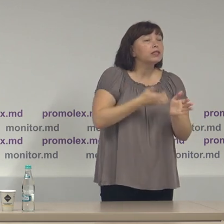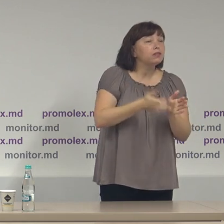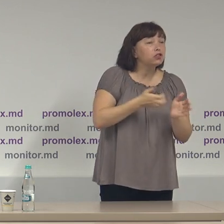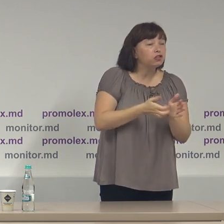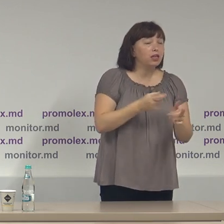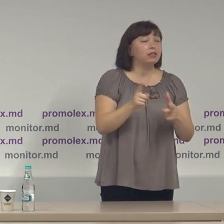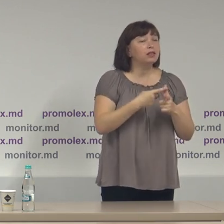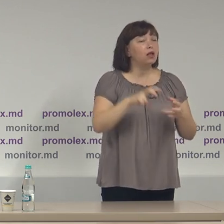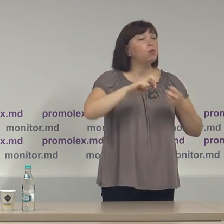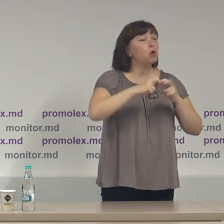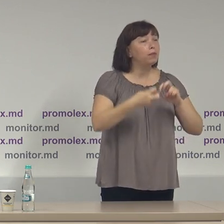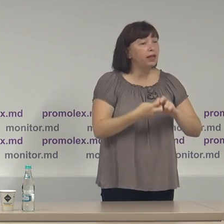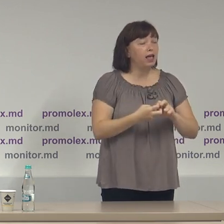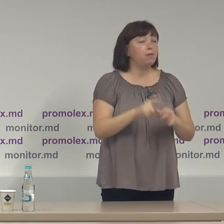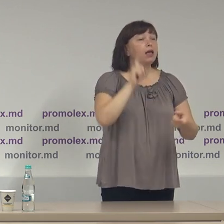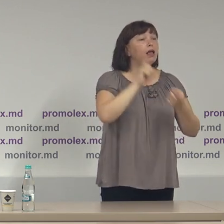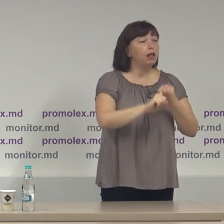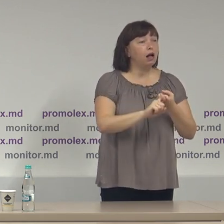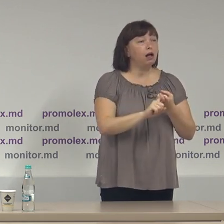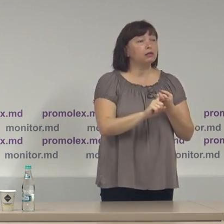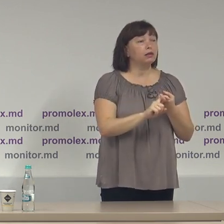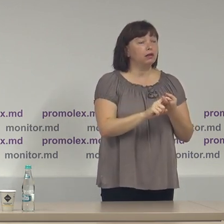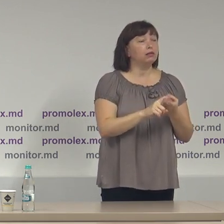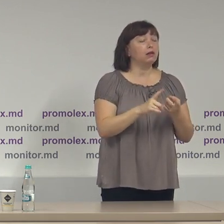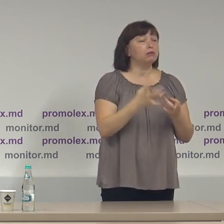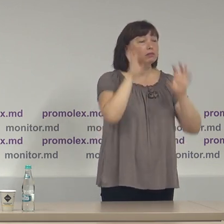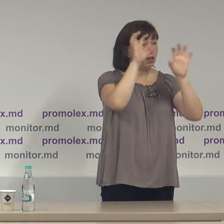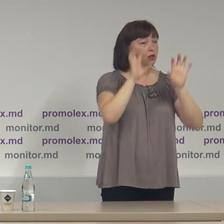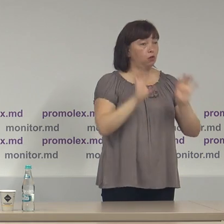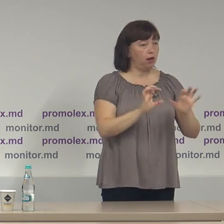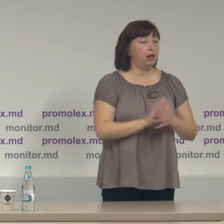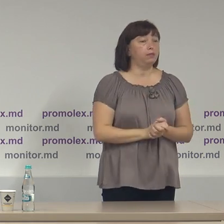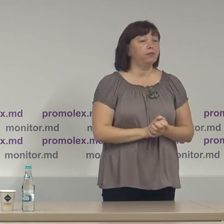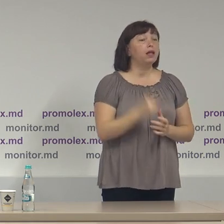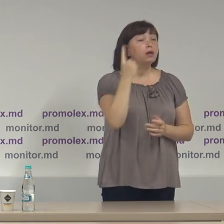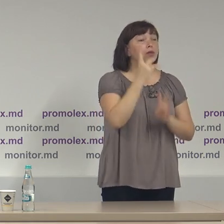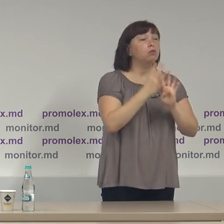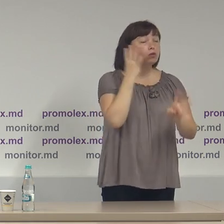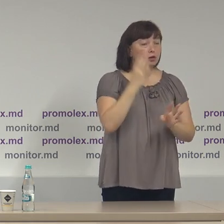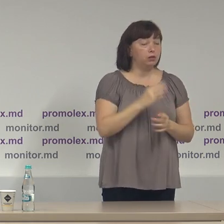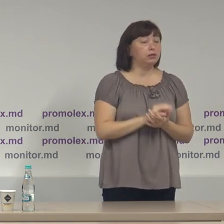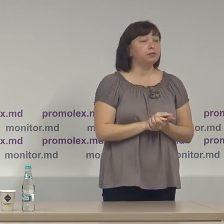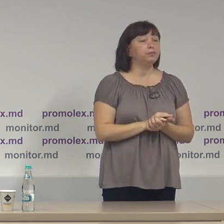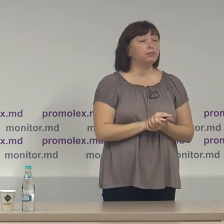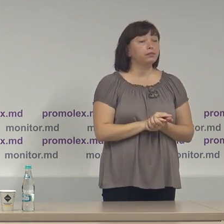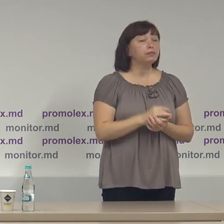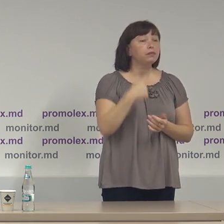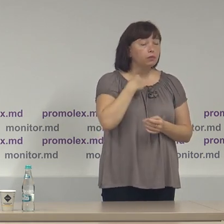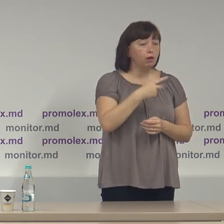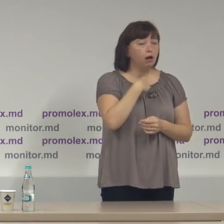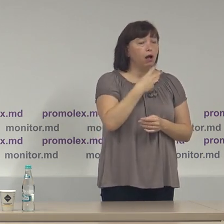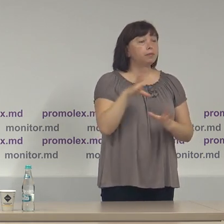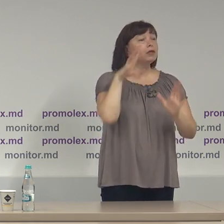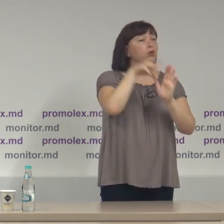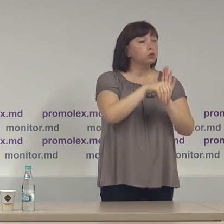sau aspecte problematice legate de cadrul legal. În primul rând, în prezentul raport, am inclus